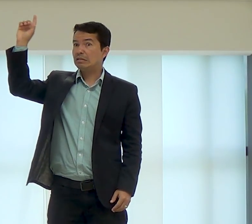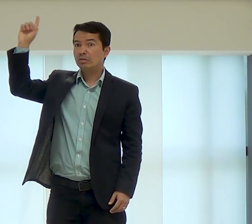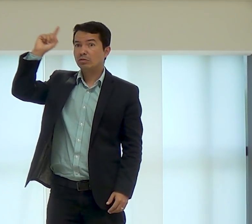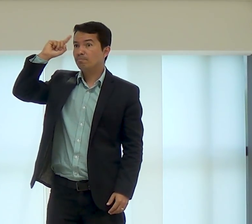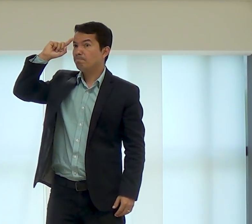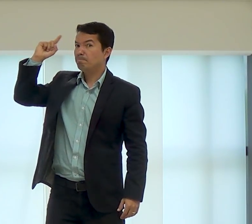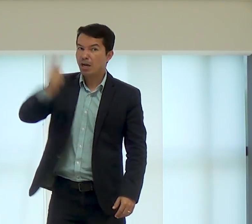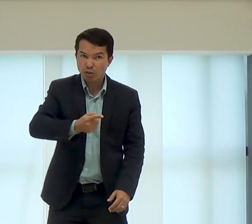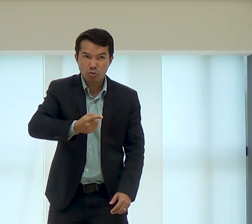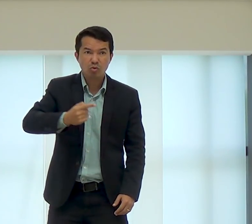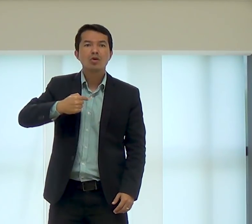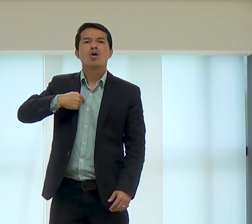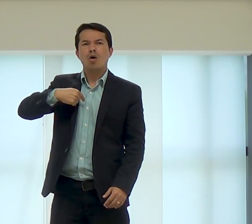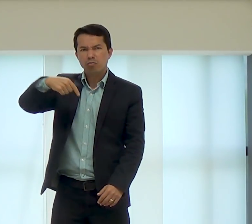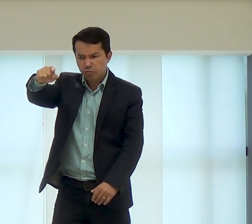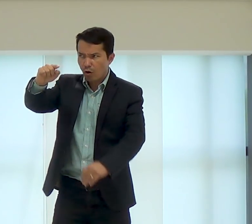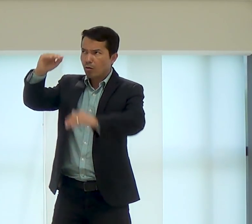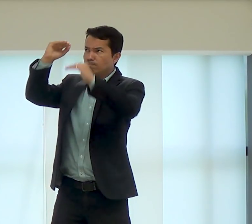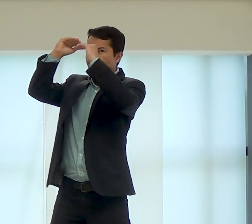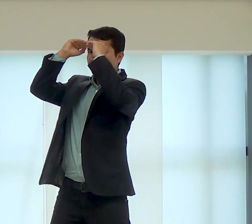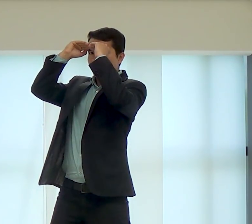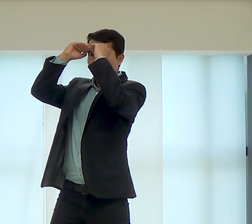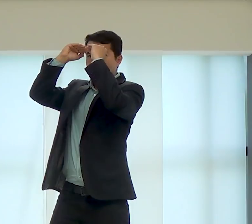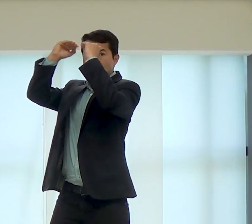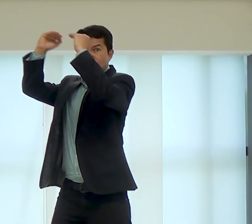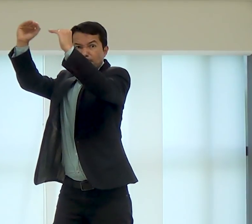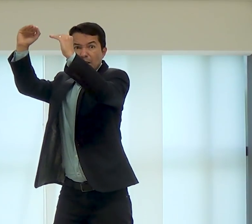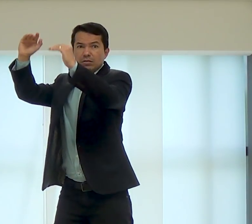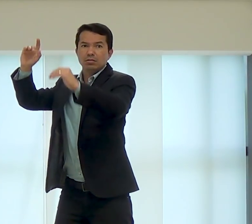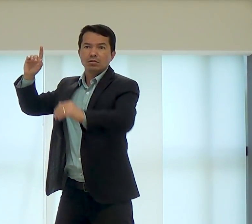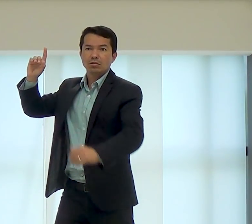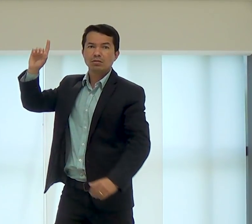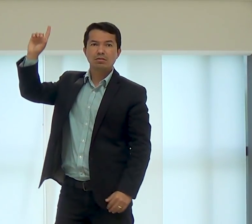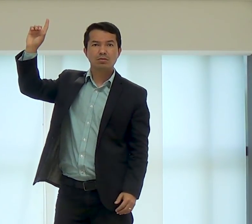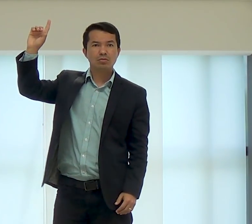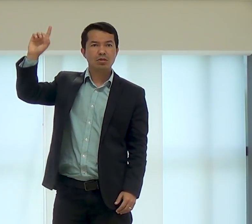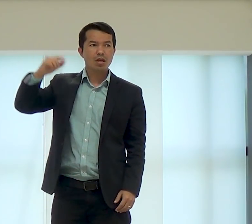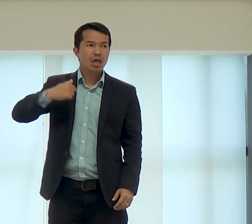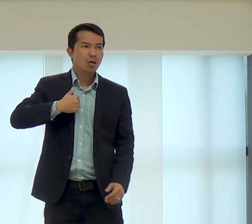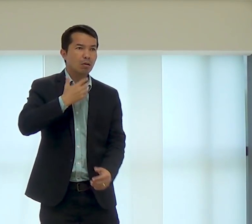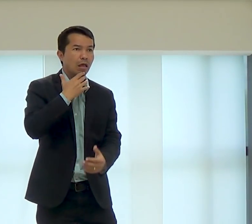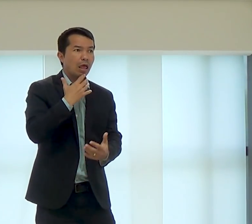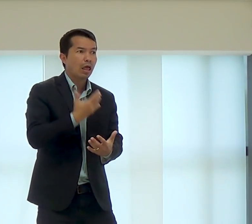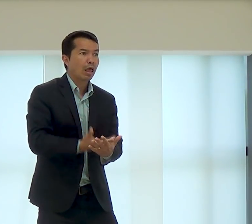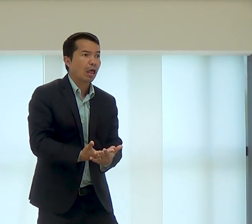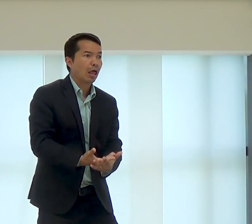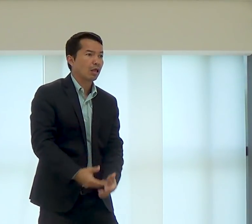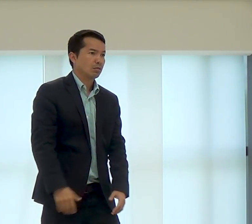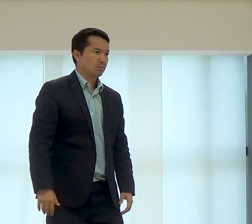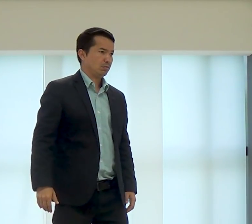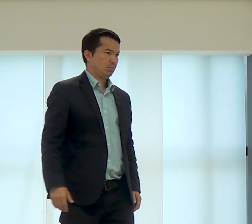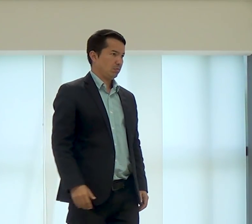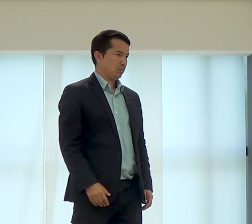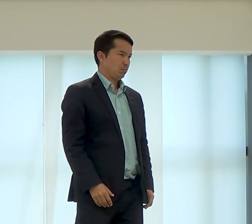obedecer a Deus, Deus mandou, eu vou obedecer, eu fiquei tão